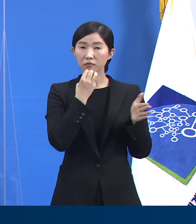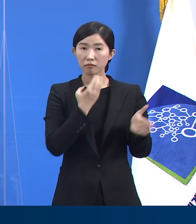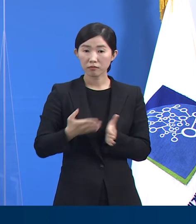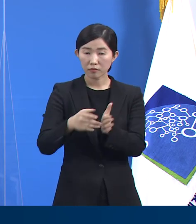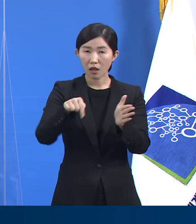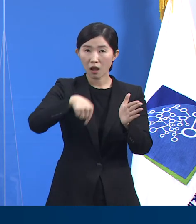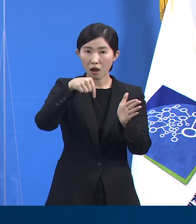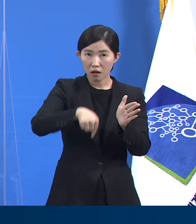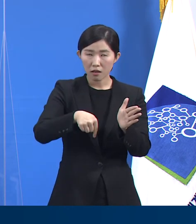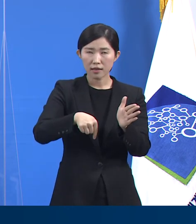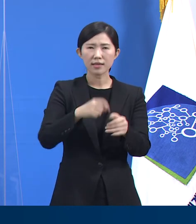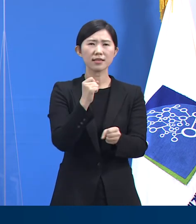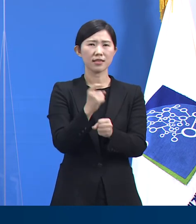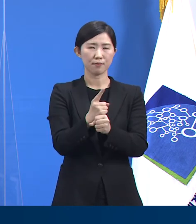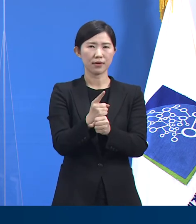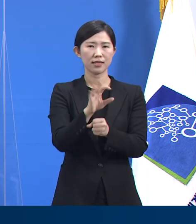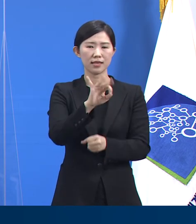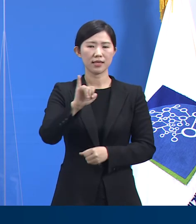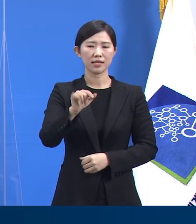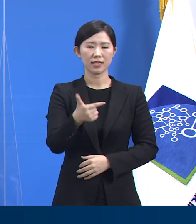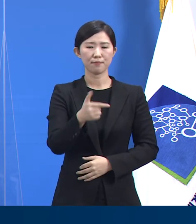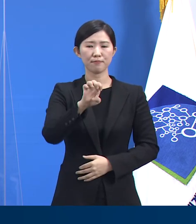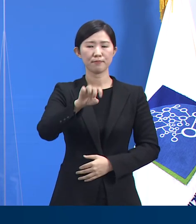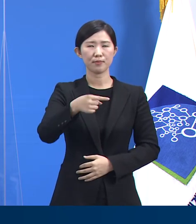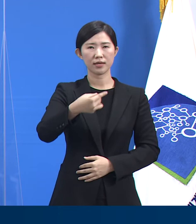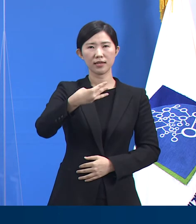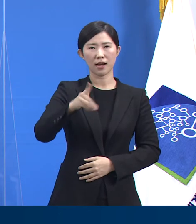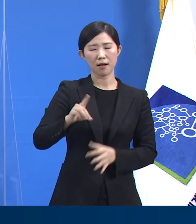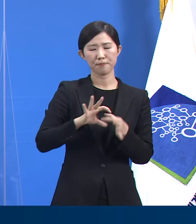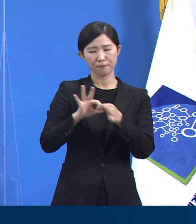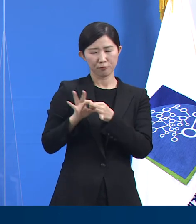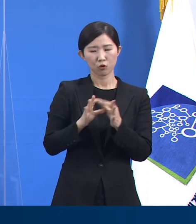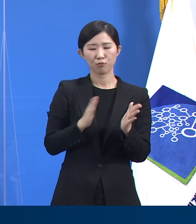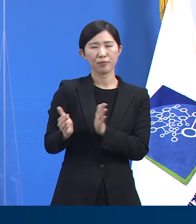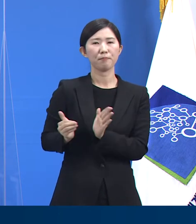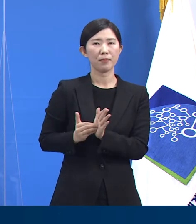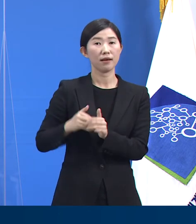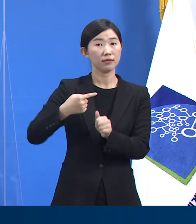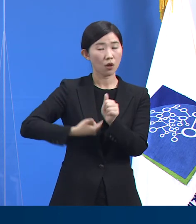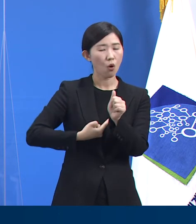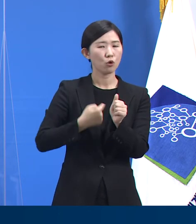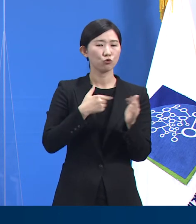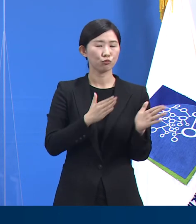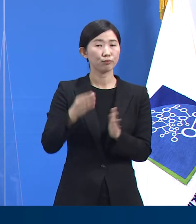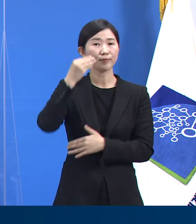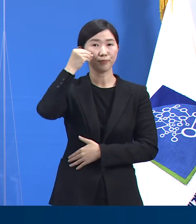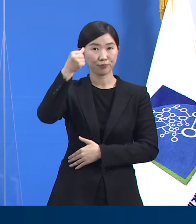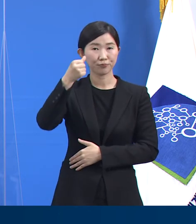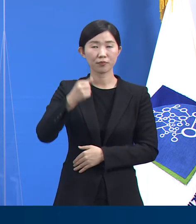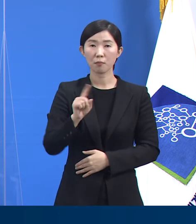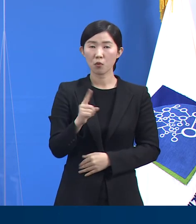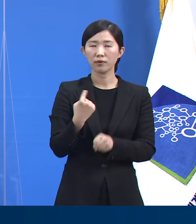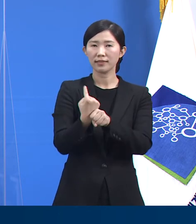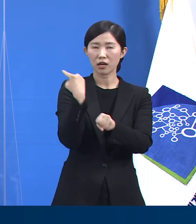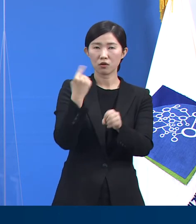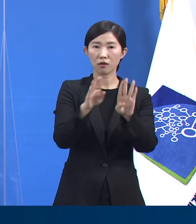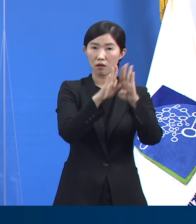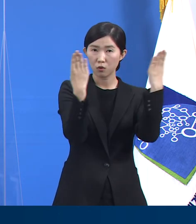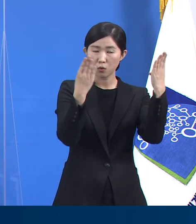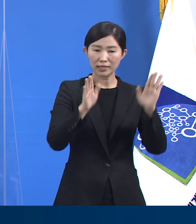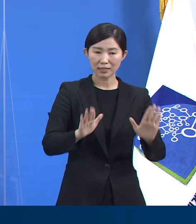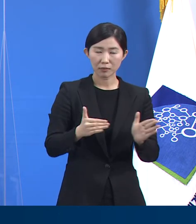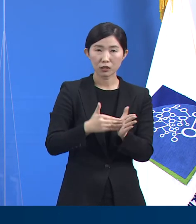정도의 인프라가 구축되어 있어 수월하게 준비할 수 있었습니다. 작년에 개소하여 현재까지 운영 중인